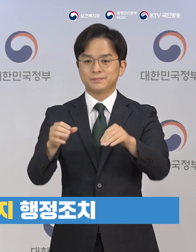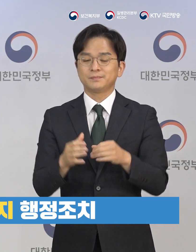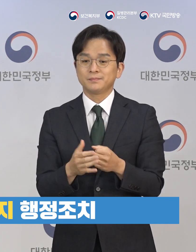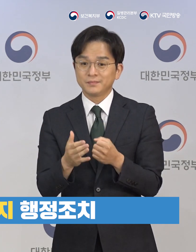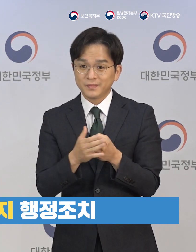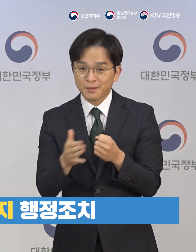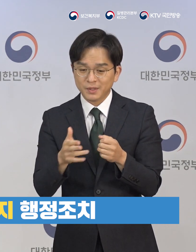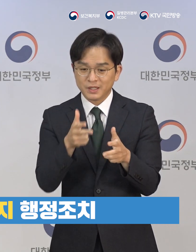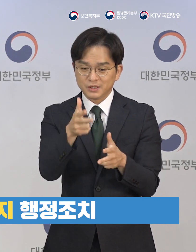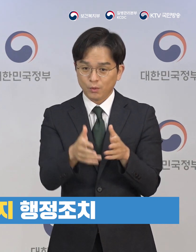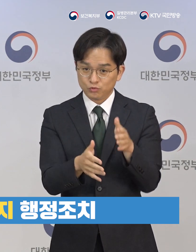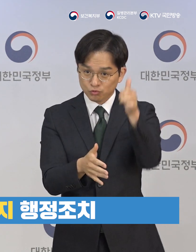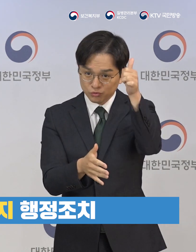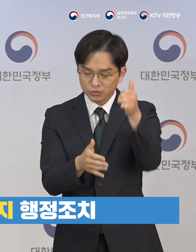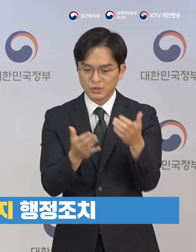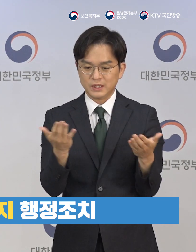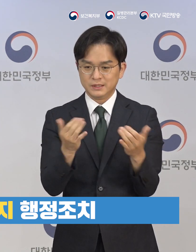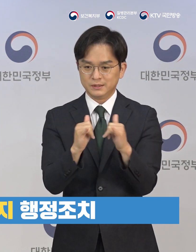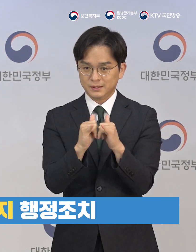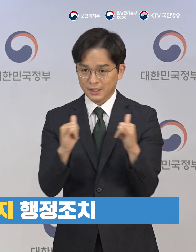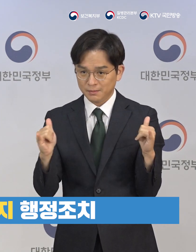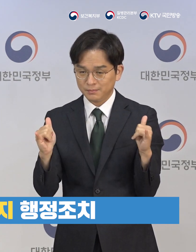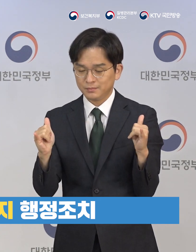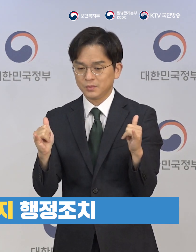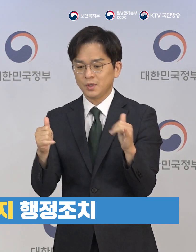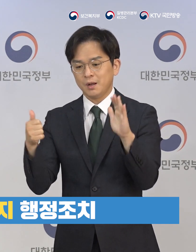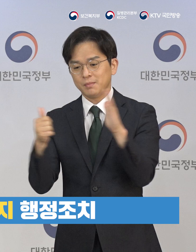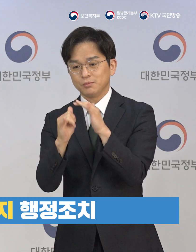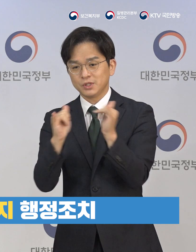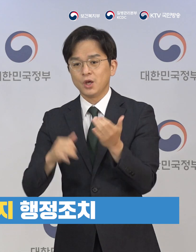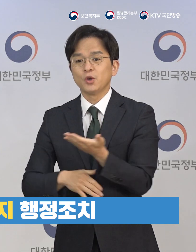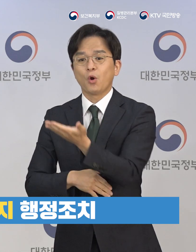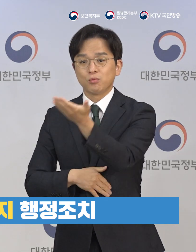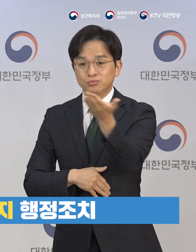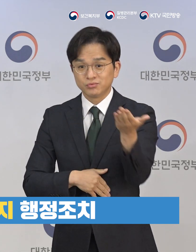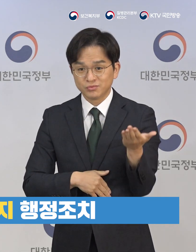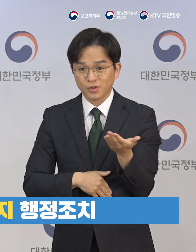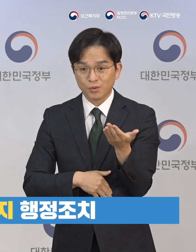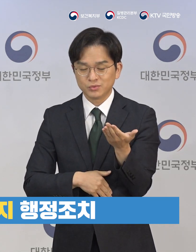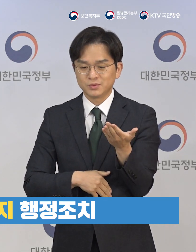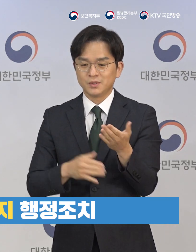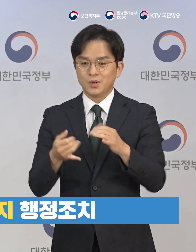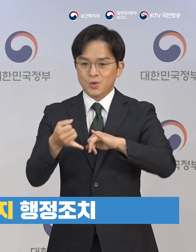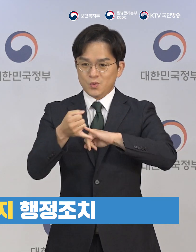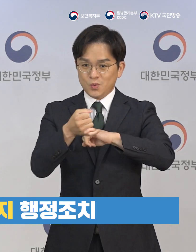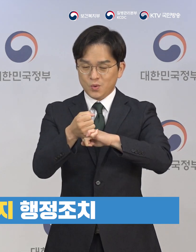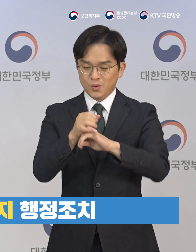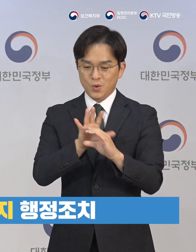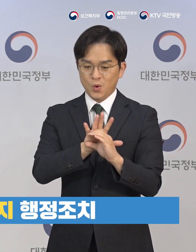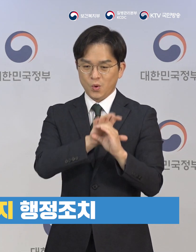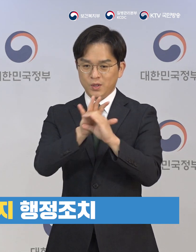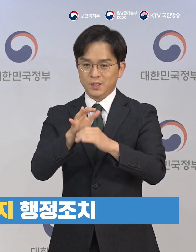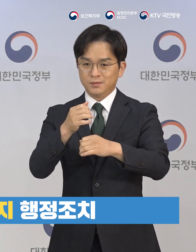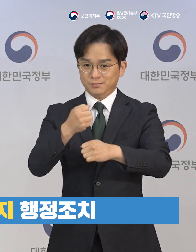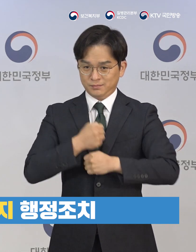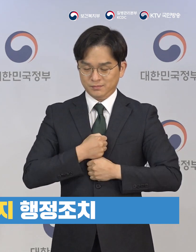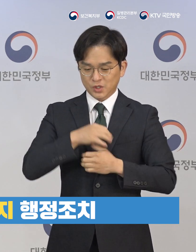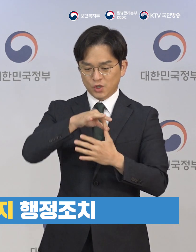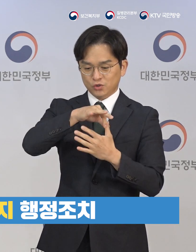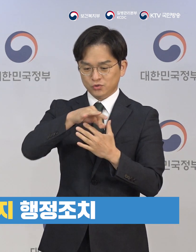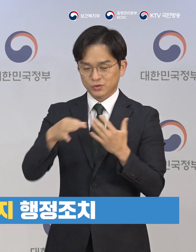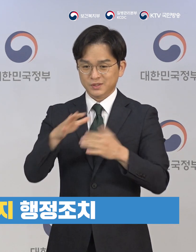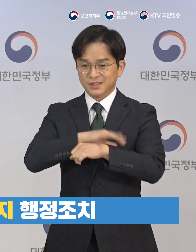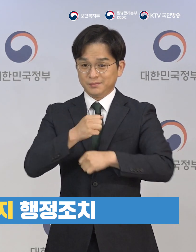취할 수 있습니다. 사업주와 종사자, 이용자들께서는 이러한 점을 감안하여 방역수칙을